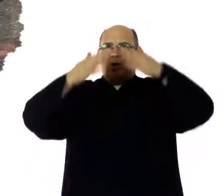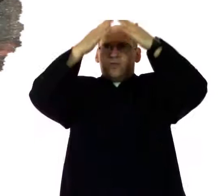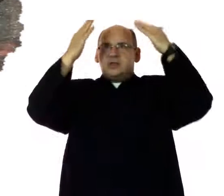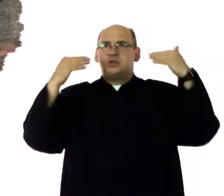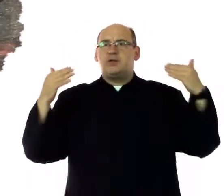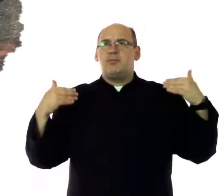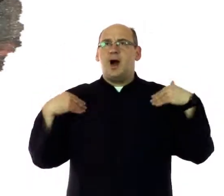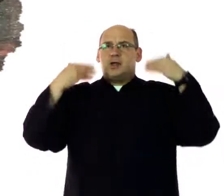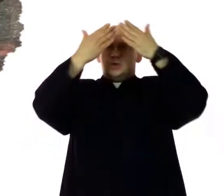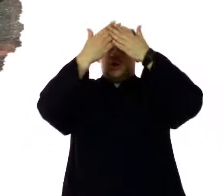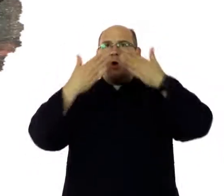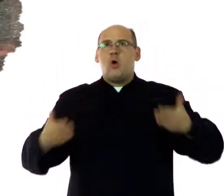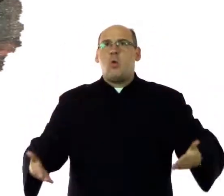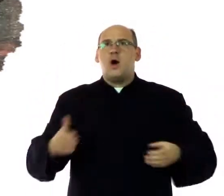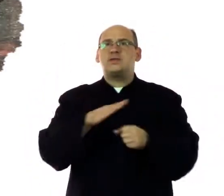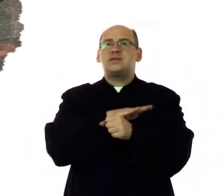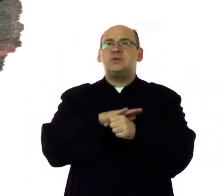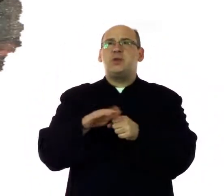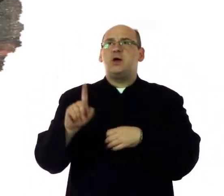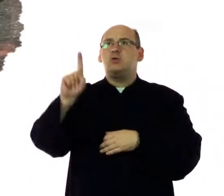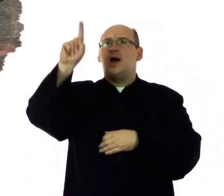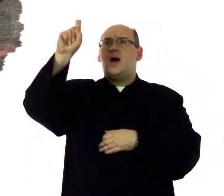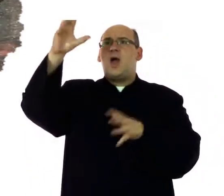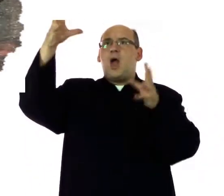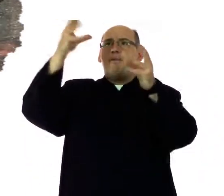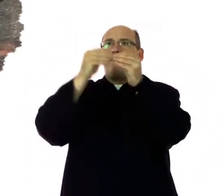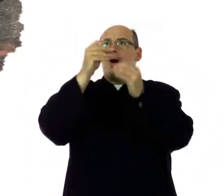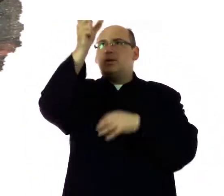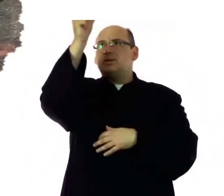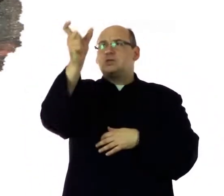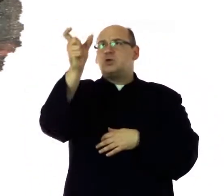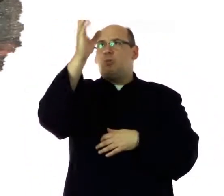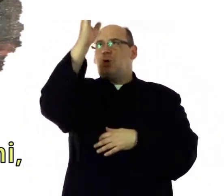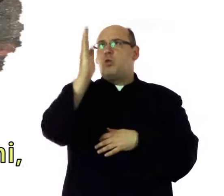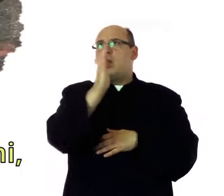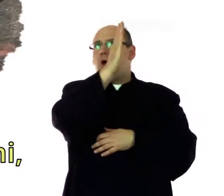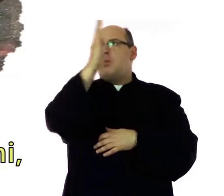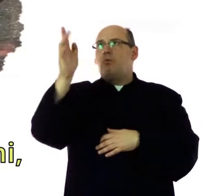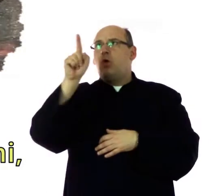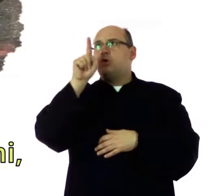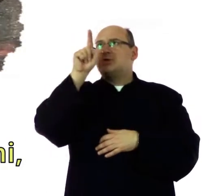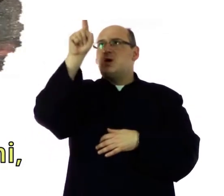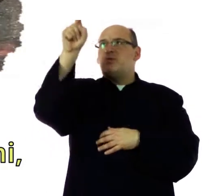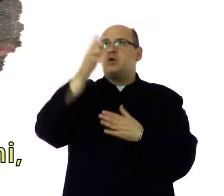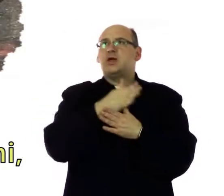Zdrowaś Mario, łaski pełna, Pan z Tobą,